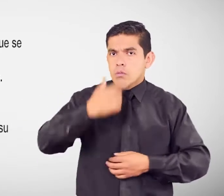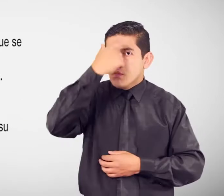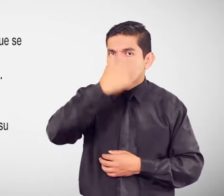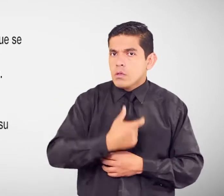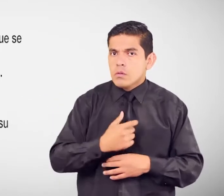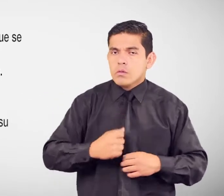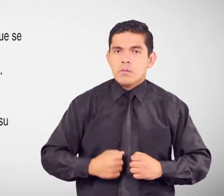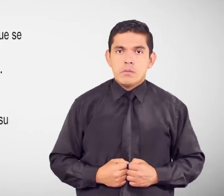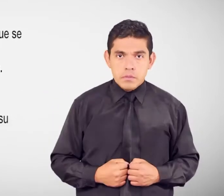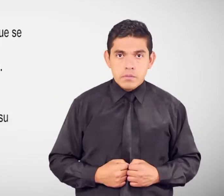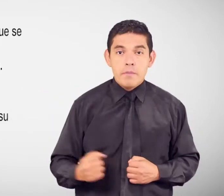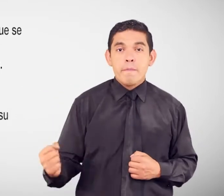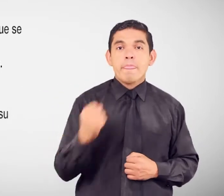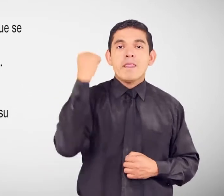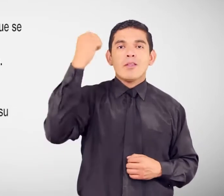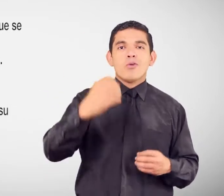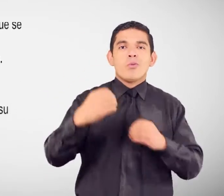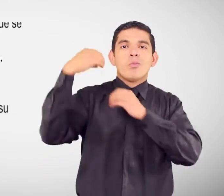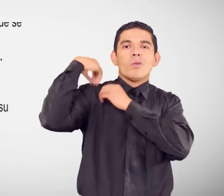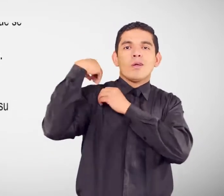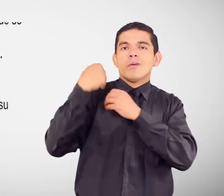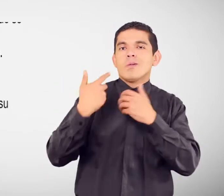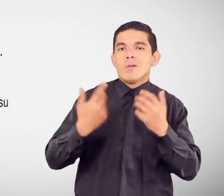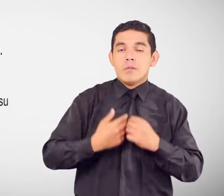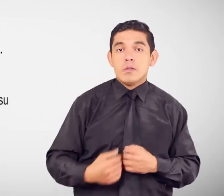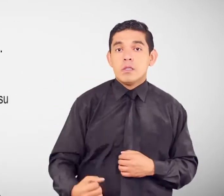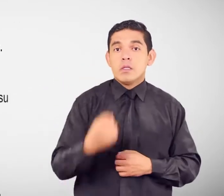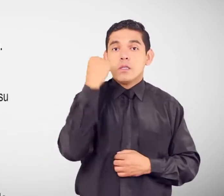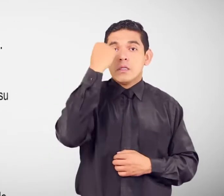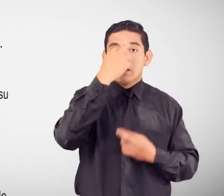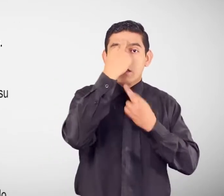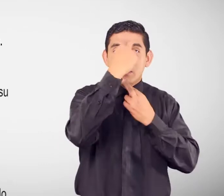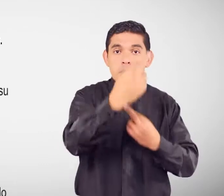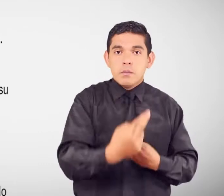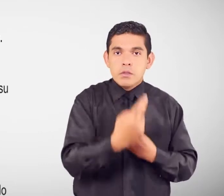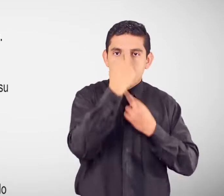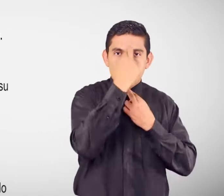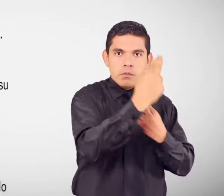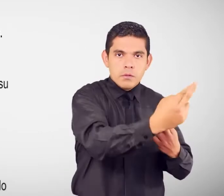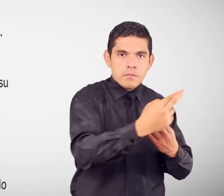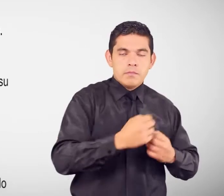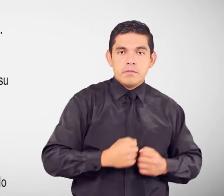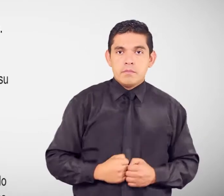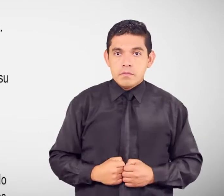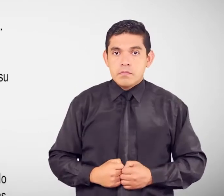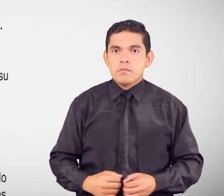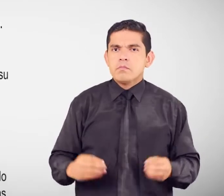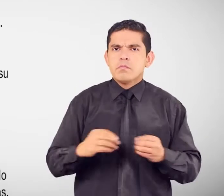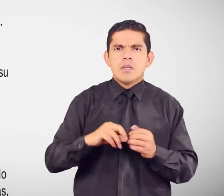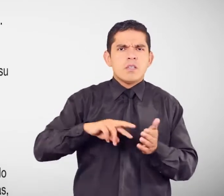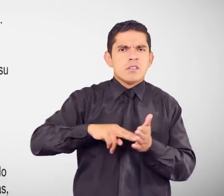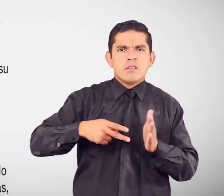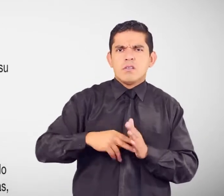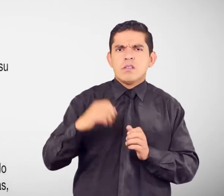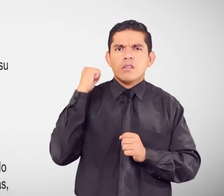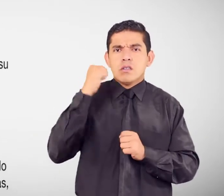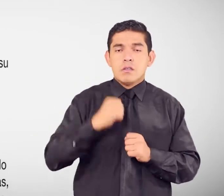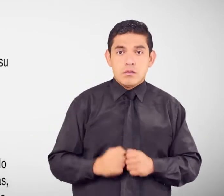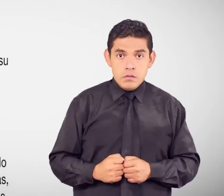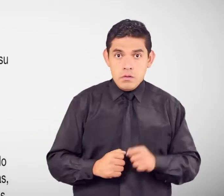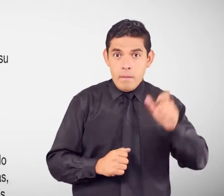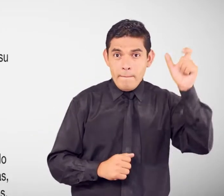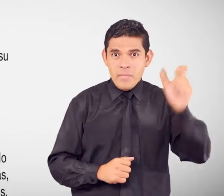obligaciones Derecho a respetar Y ser respetado En que consiste Nadie podrá ser juzgado Ni